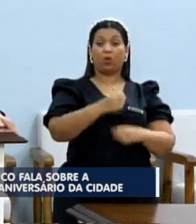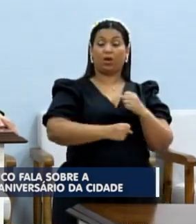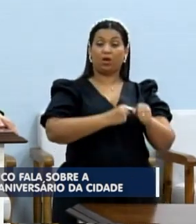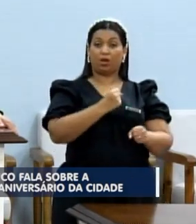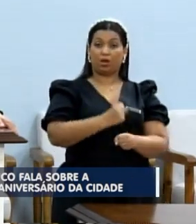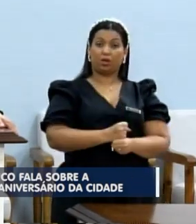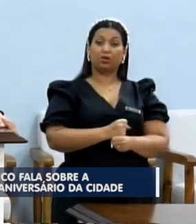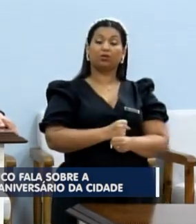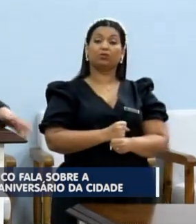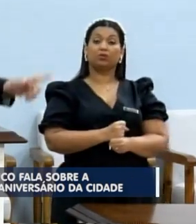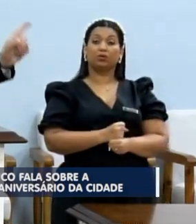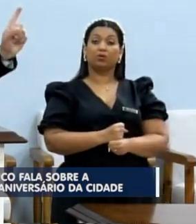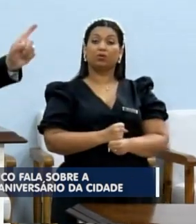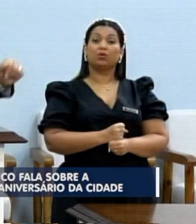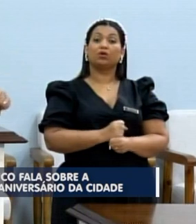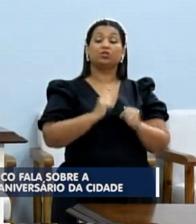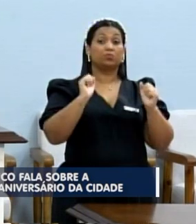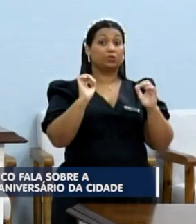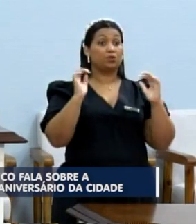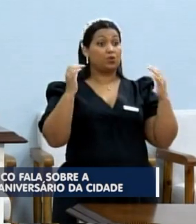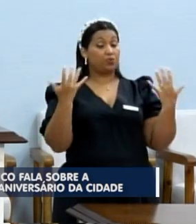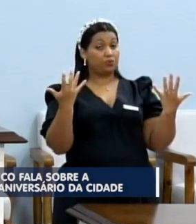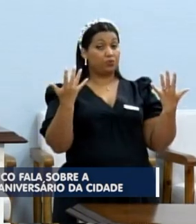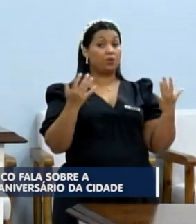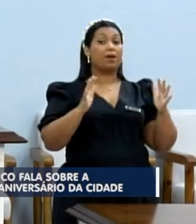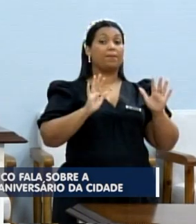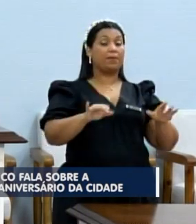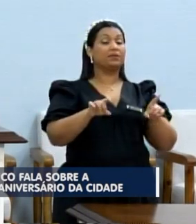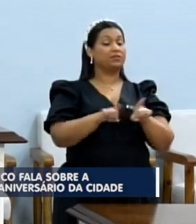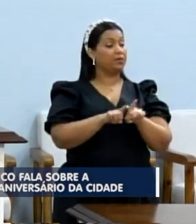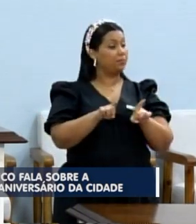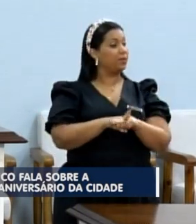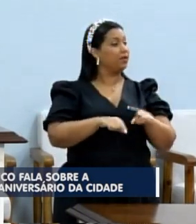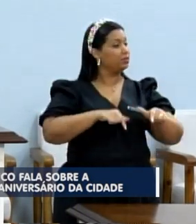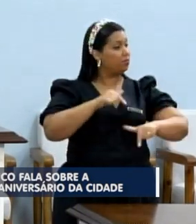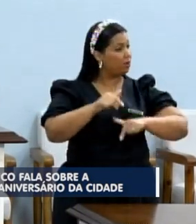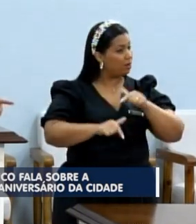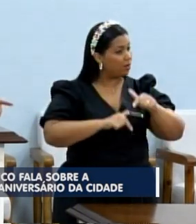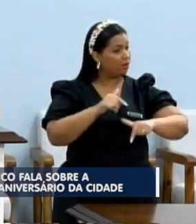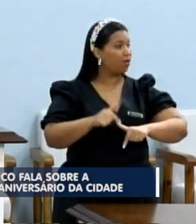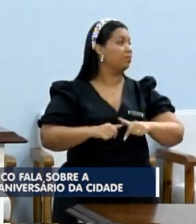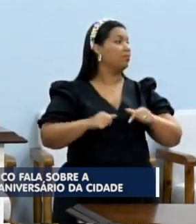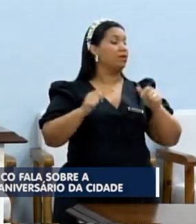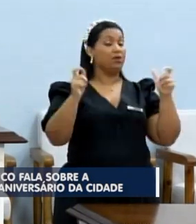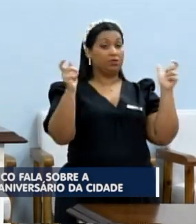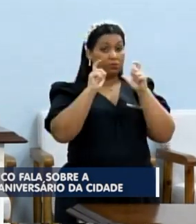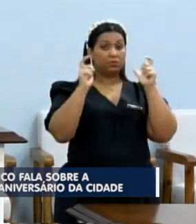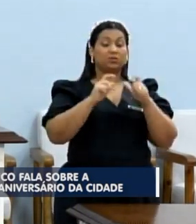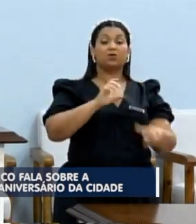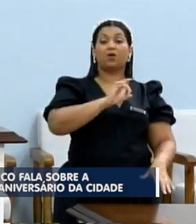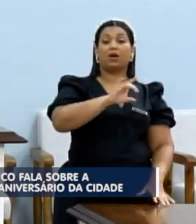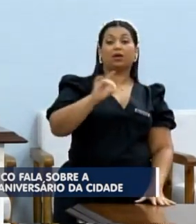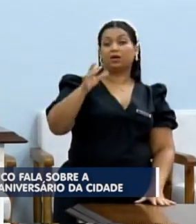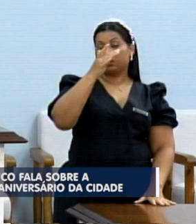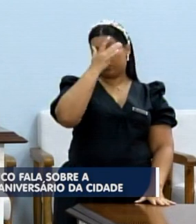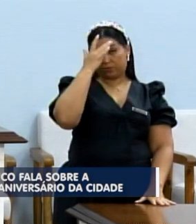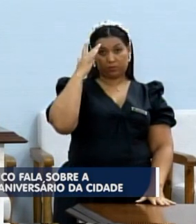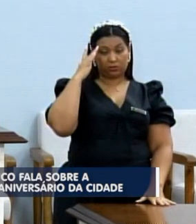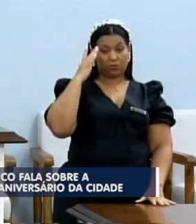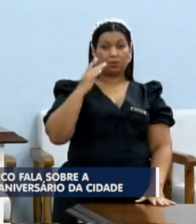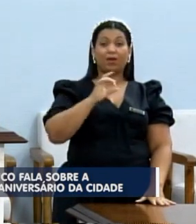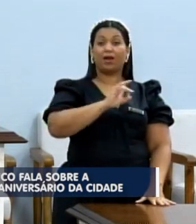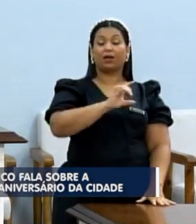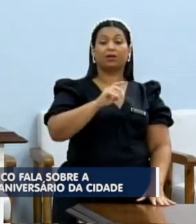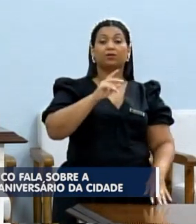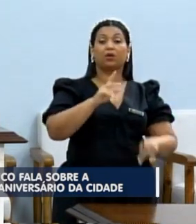muita comemoração, mas que sejam de muito trabalho e de muita atenção a cada munícipe, a cada